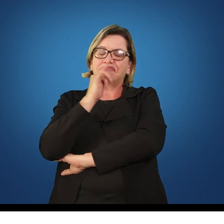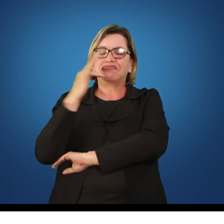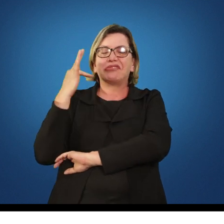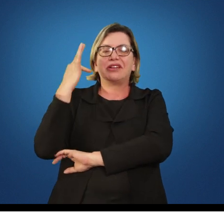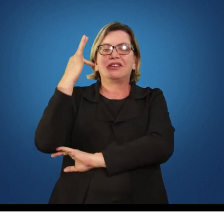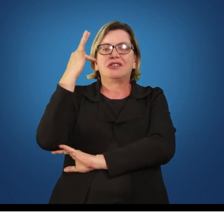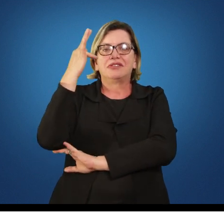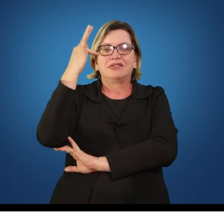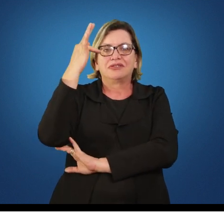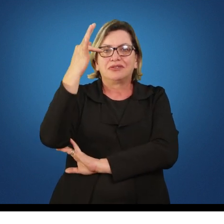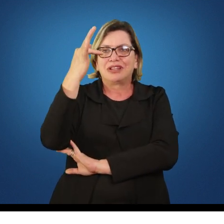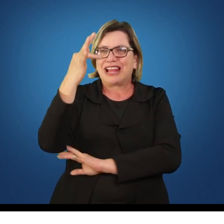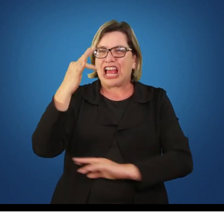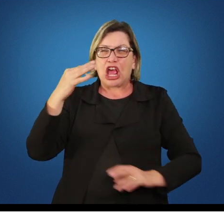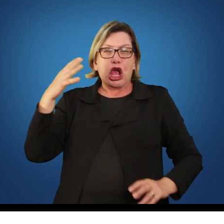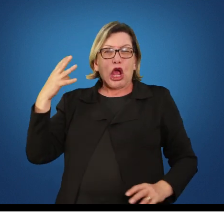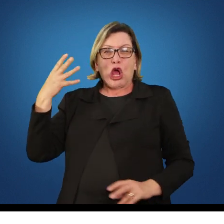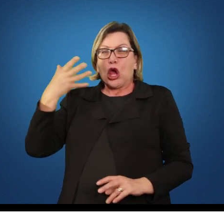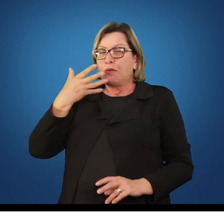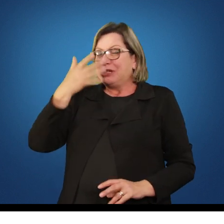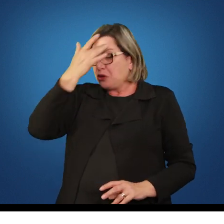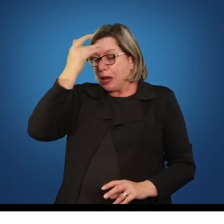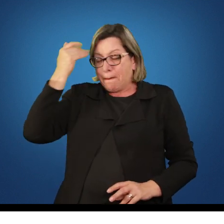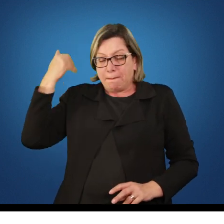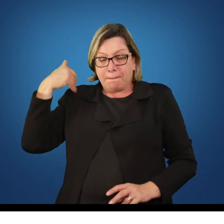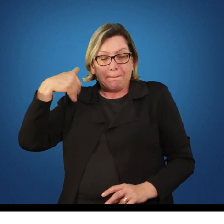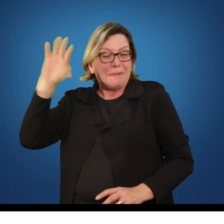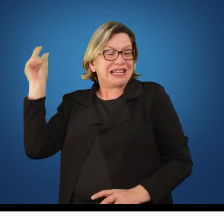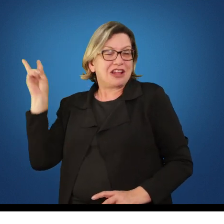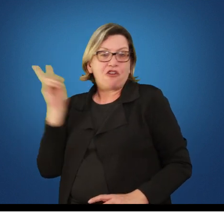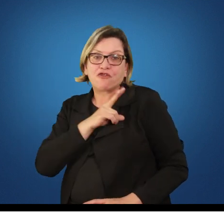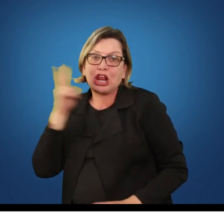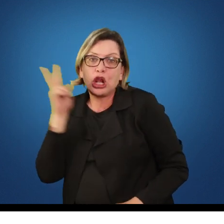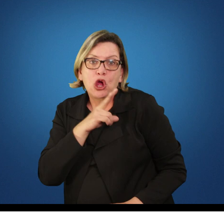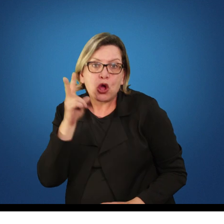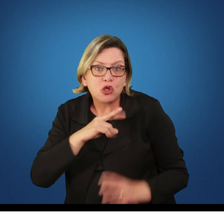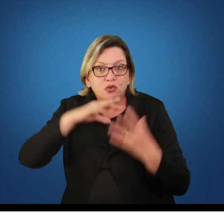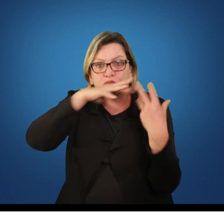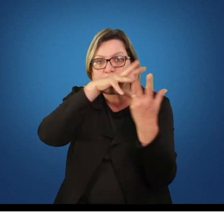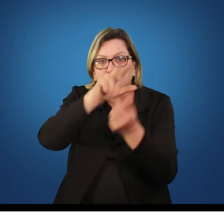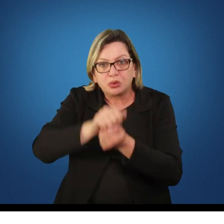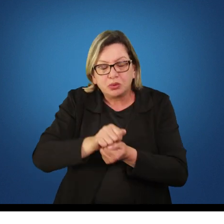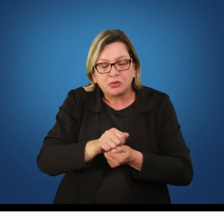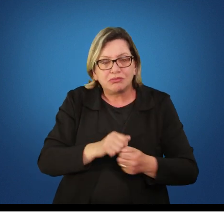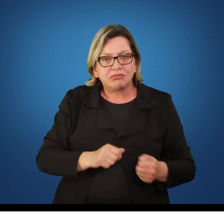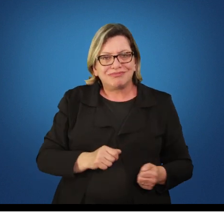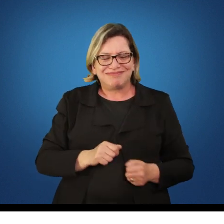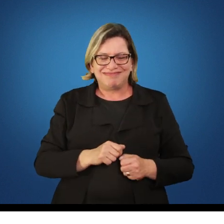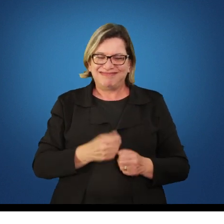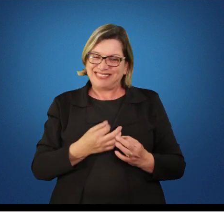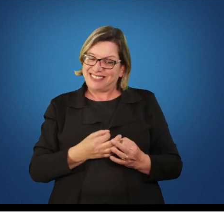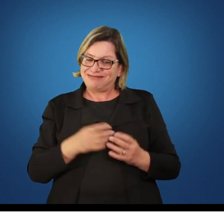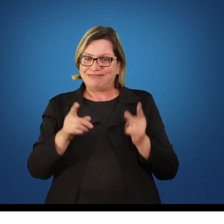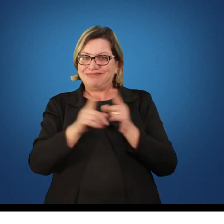homem mais rápido do mundo. Vai ganhar do boto. Certo? Não. Não é por aí.